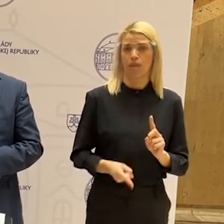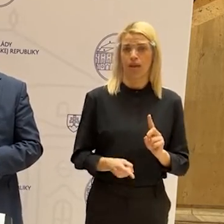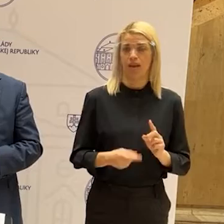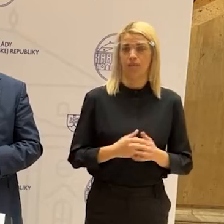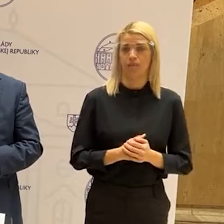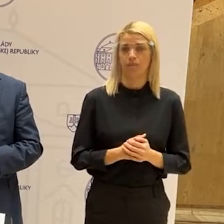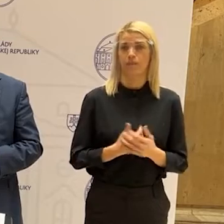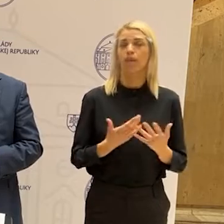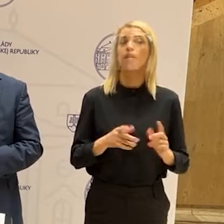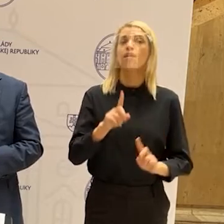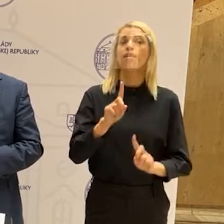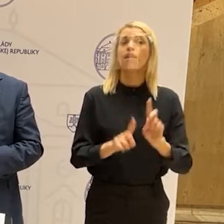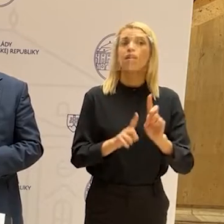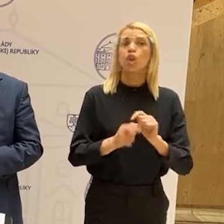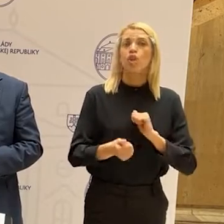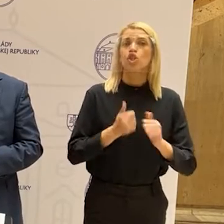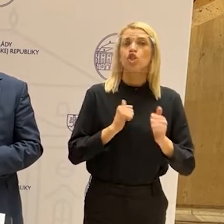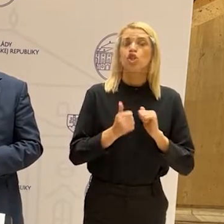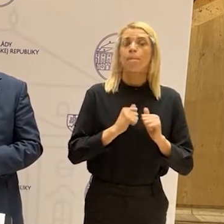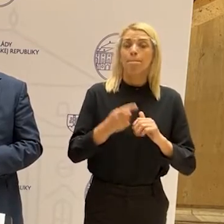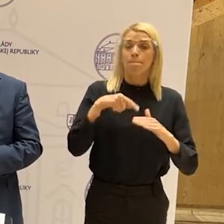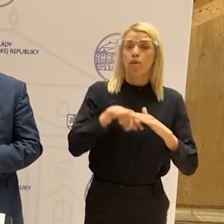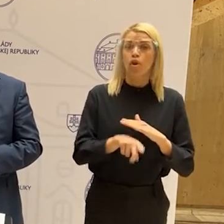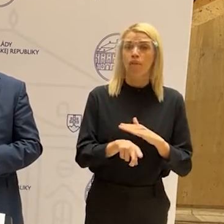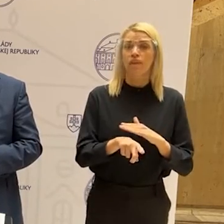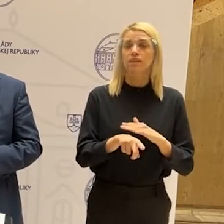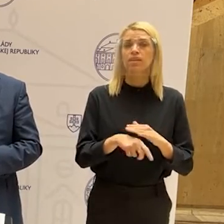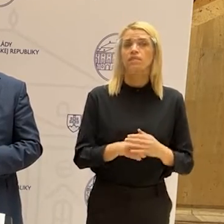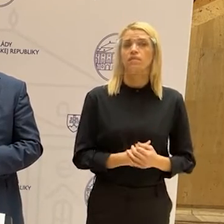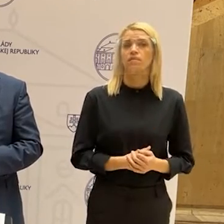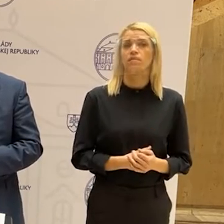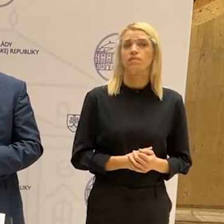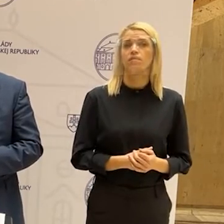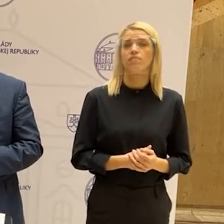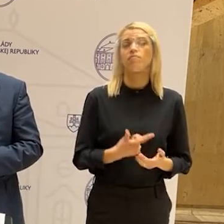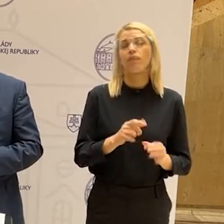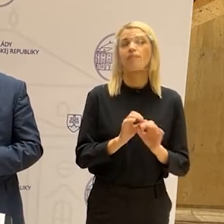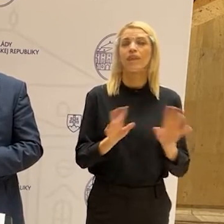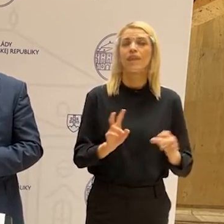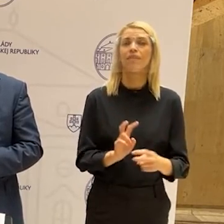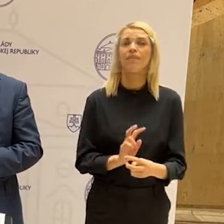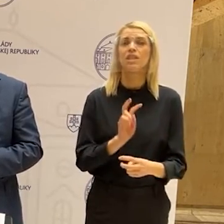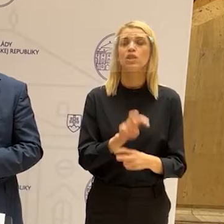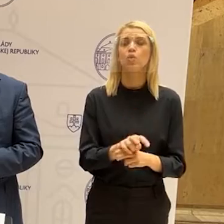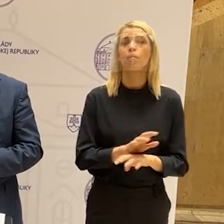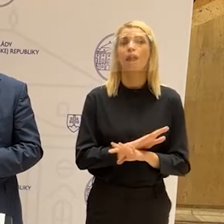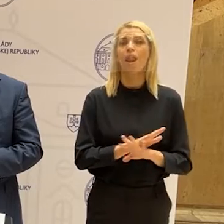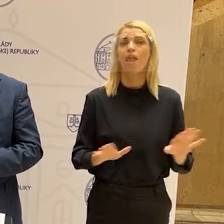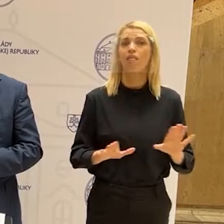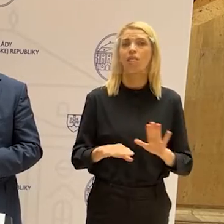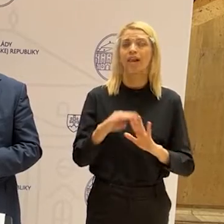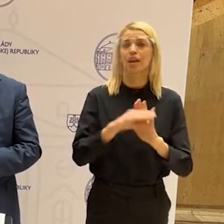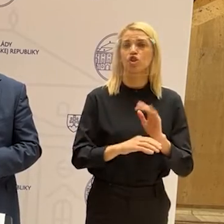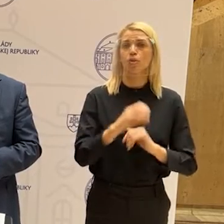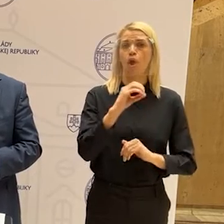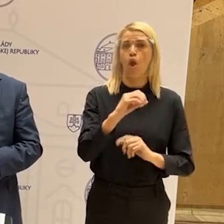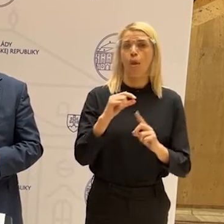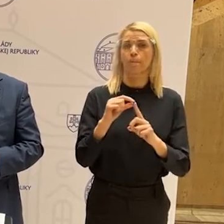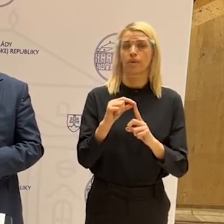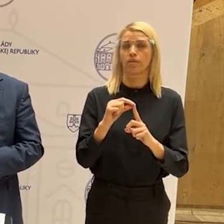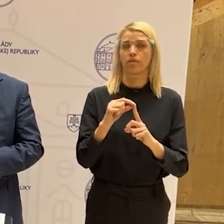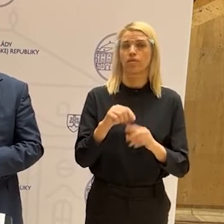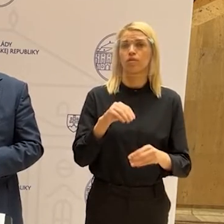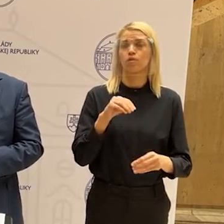športových sa púšťa, alebo je možnosť vstupu v režime OP, to znamená dve